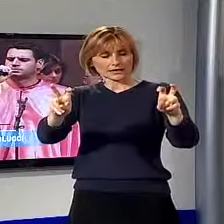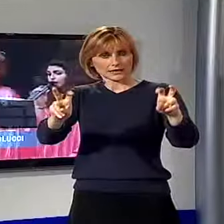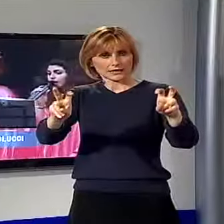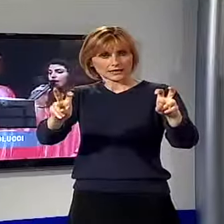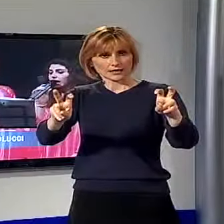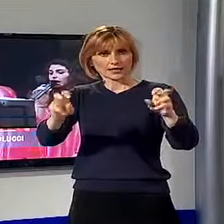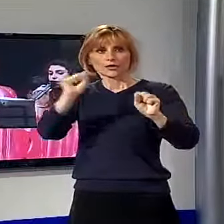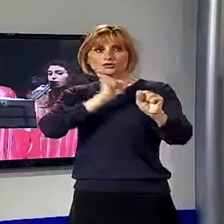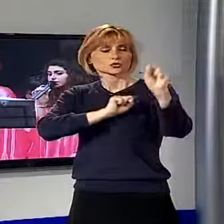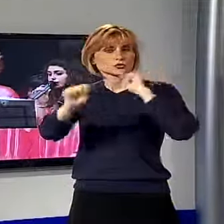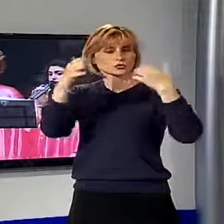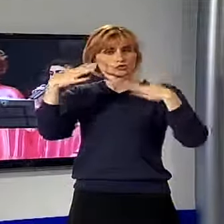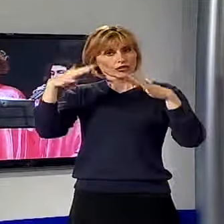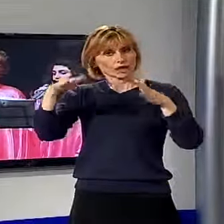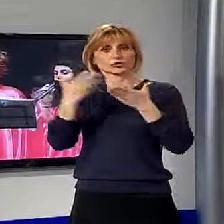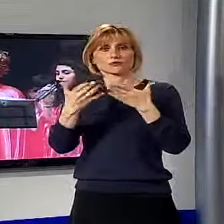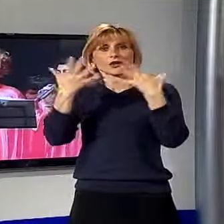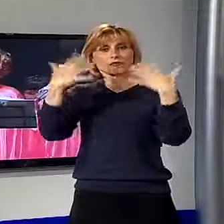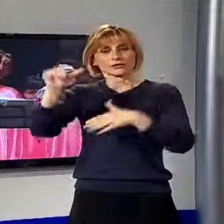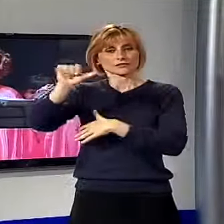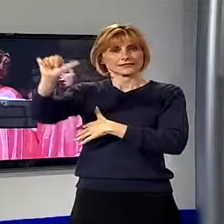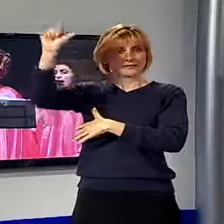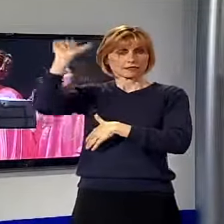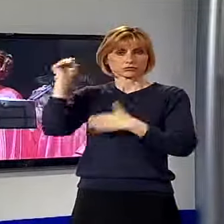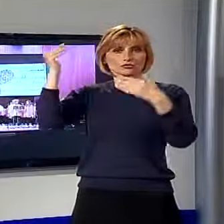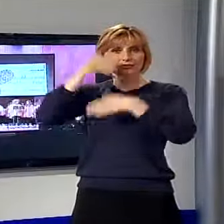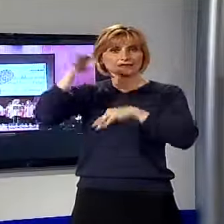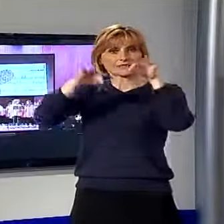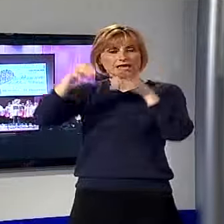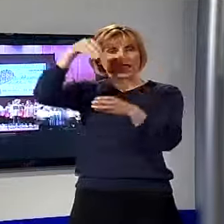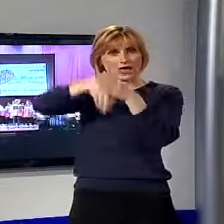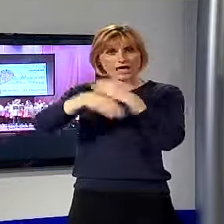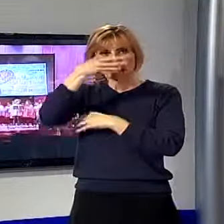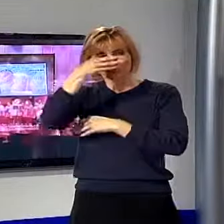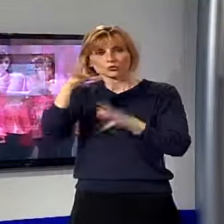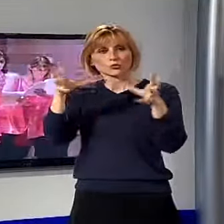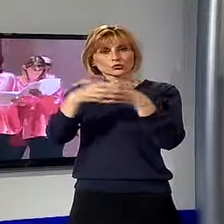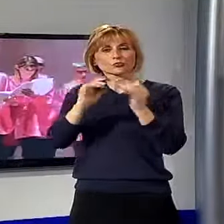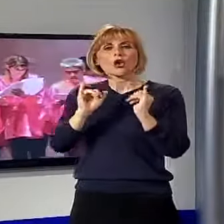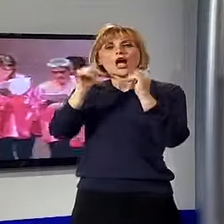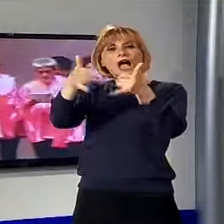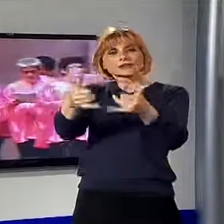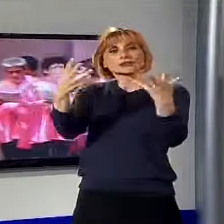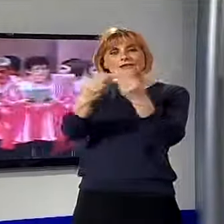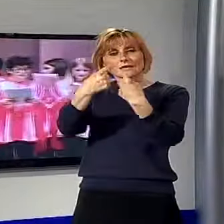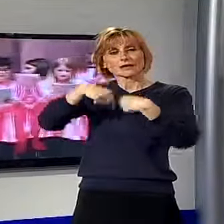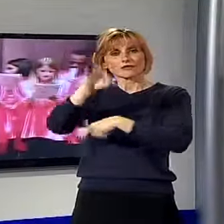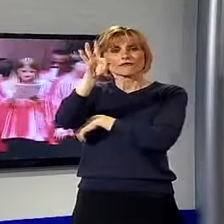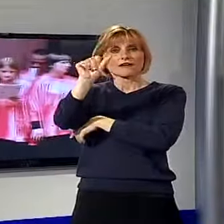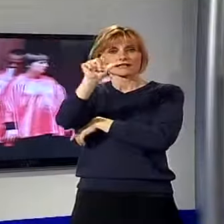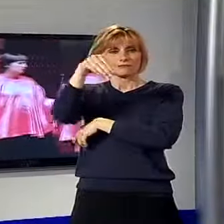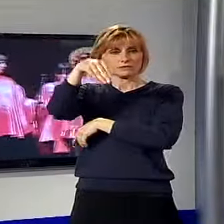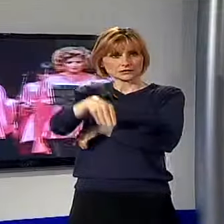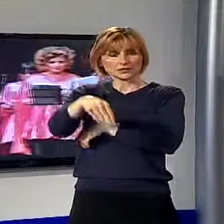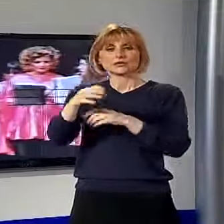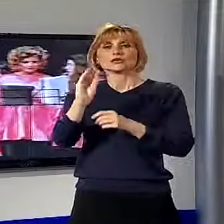successo lo spettacolo portato in scena sabato sera al Teatro del Giglio dal gruppo Esci con noi della FASM. Ragazzi e operatori dell